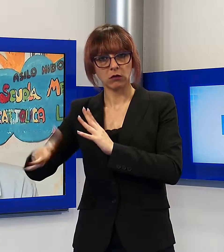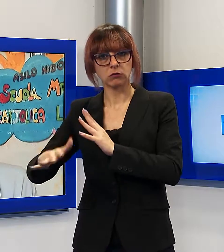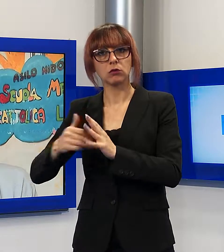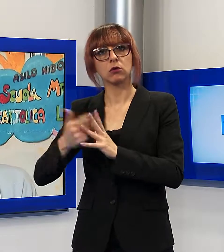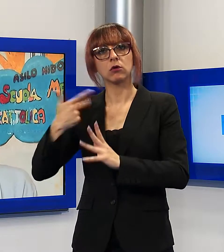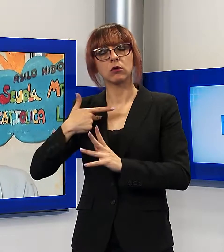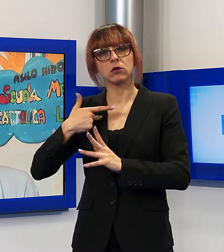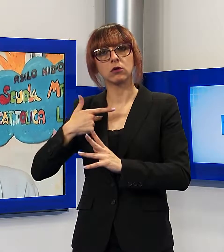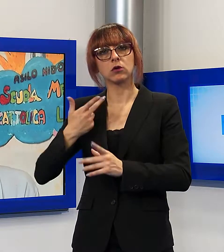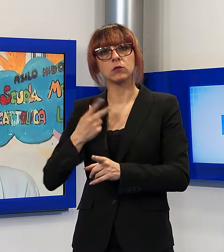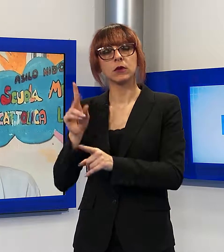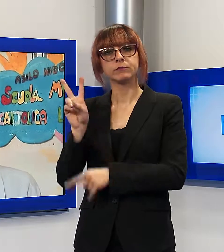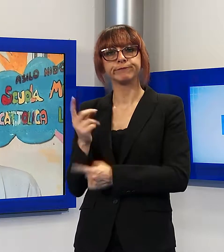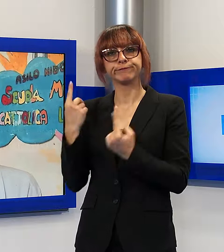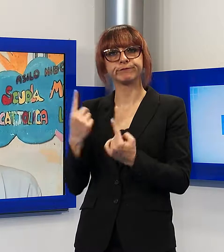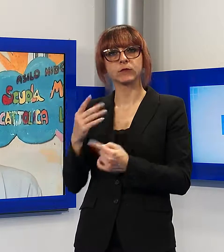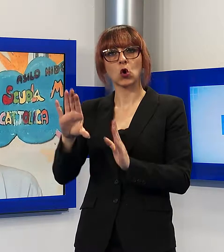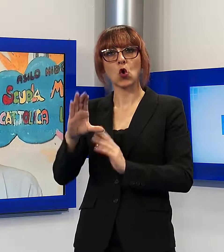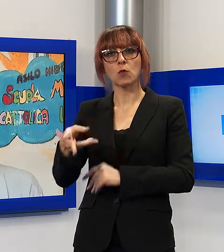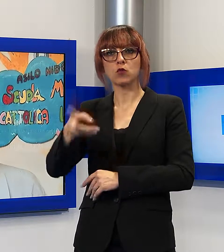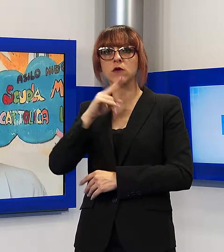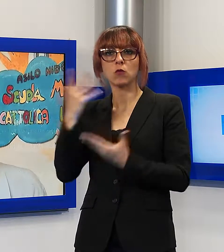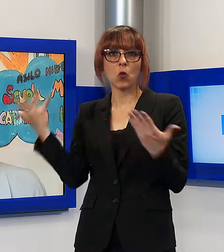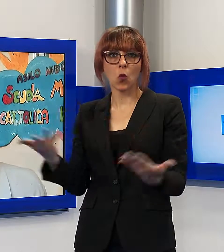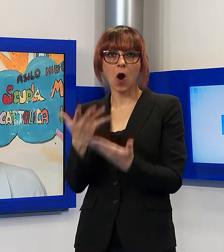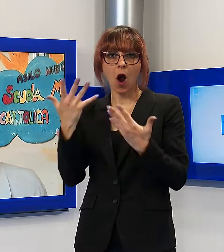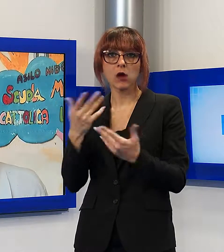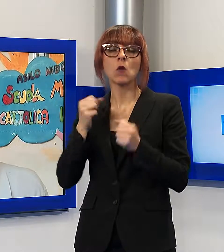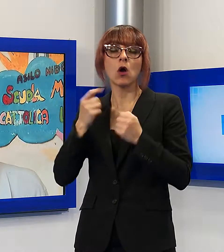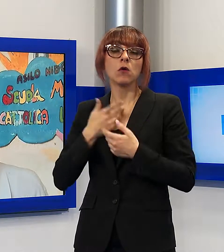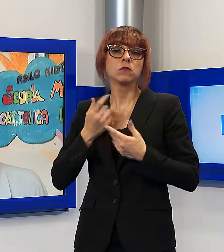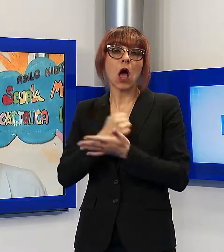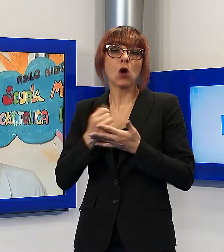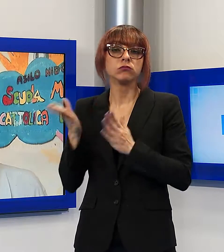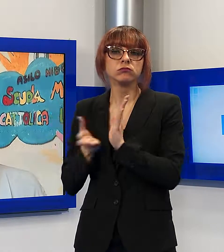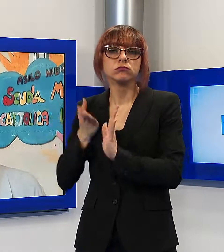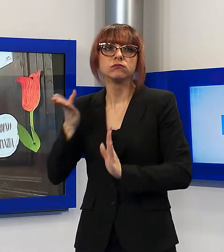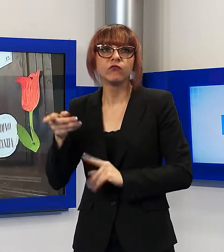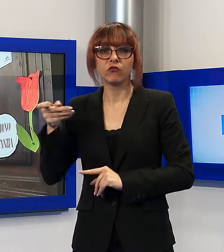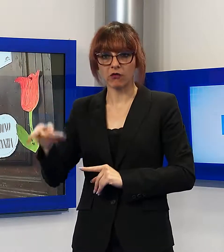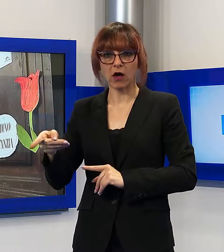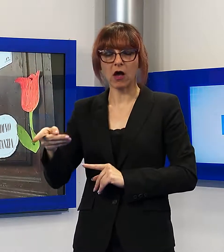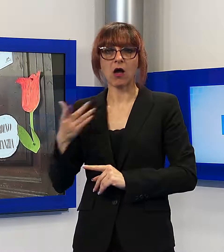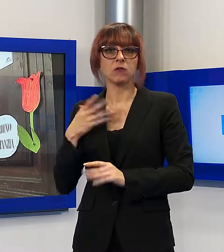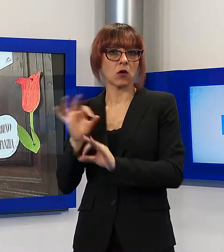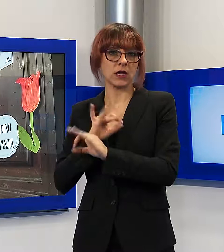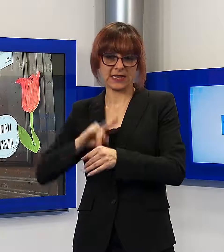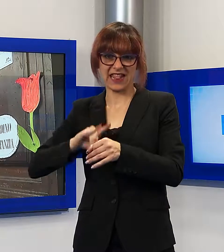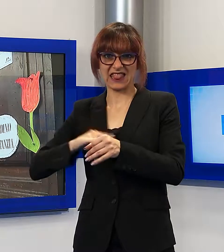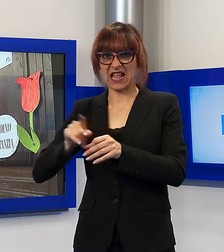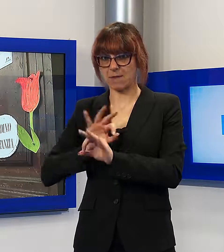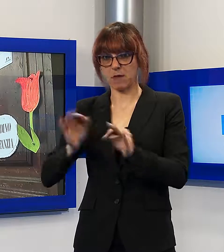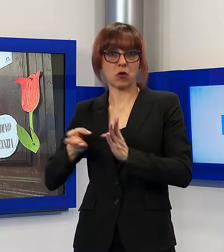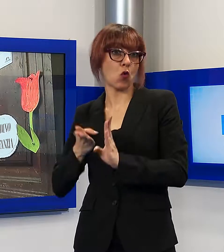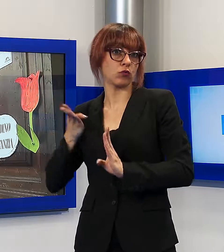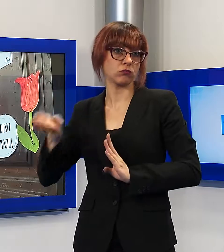dobbiamo sentire in comune quello che ci dicano, se possiamo andare noi per settembre siamo pronti a andare di là. L'amministrazione